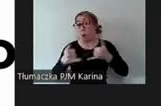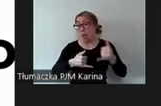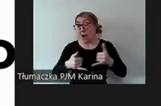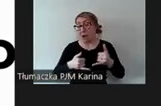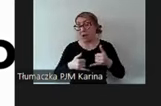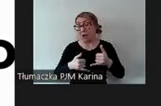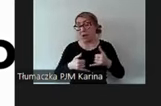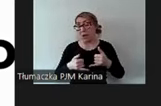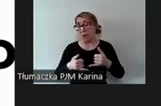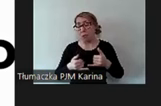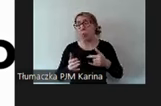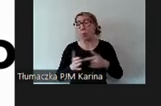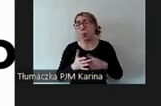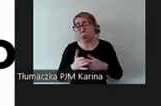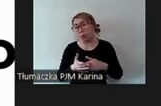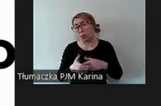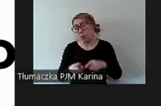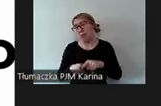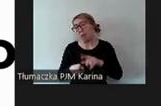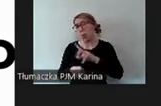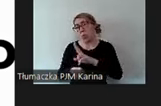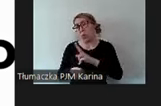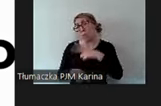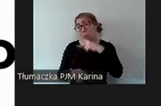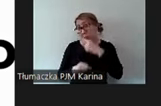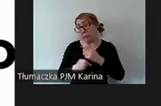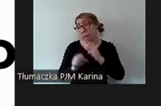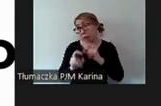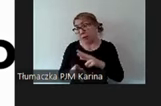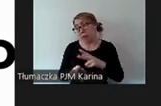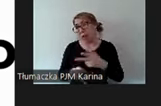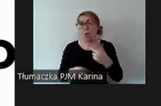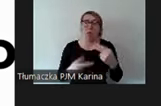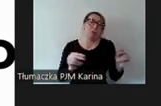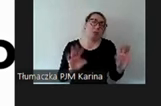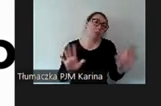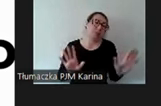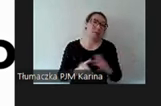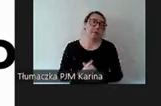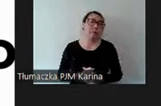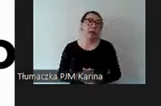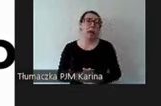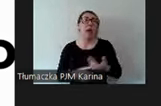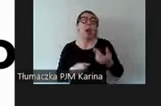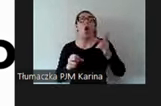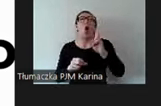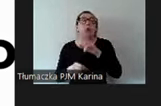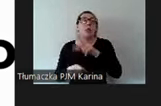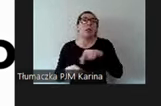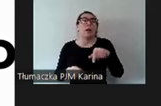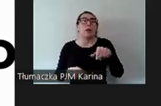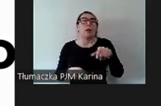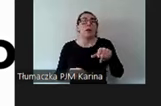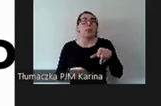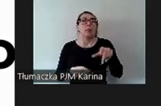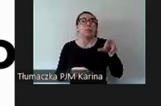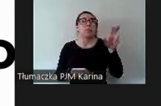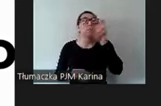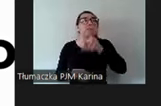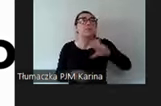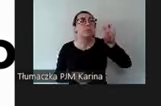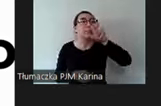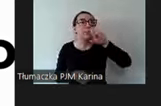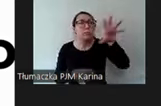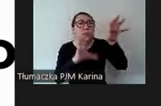i to też ktoś może się zdecydować, jak ktoś nie. Niektórzy czytają z ruchu ust, ale nie wszyscy